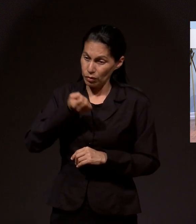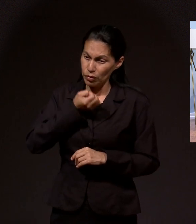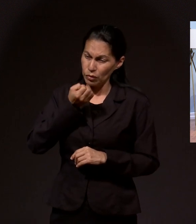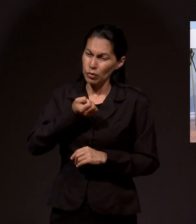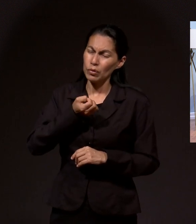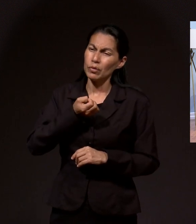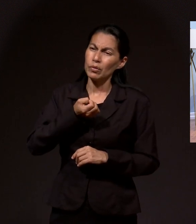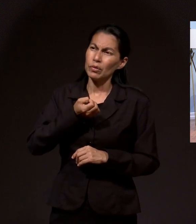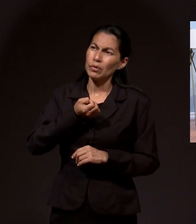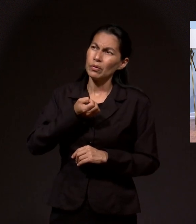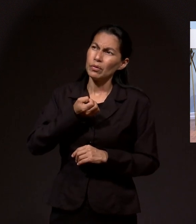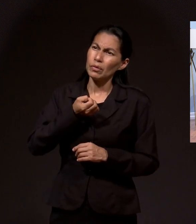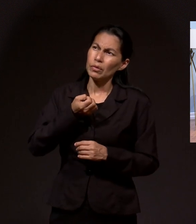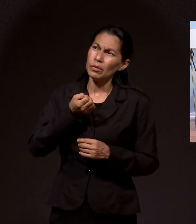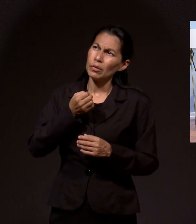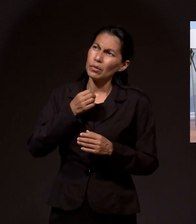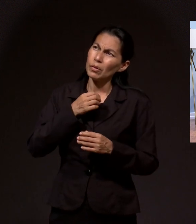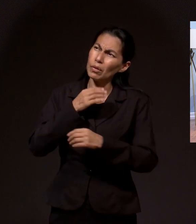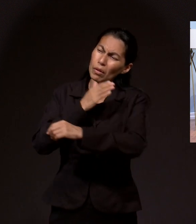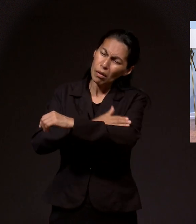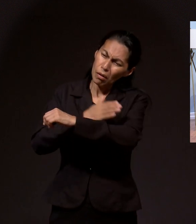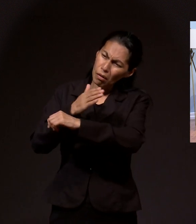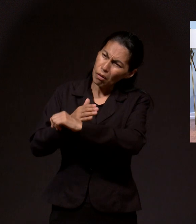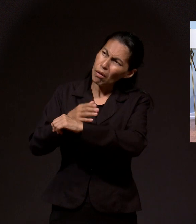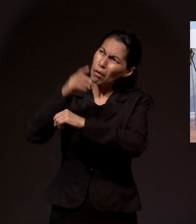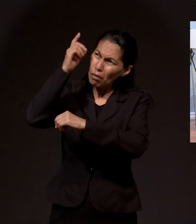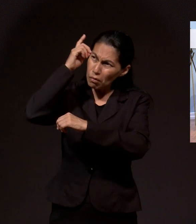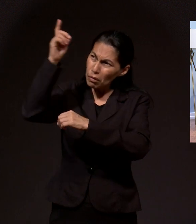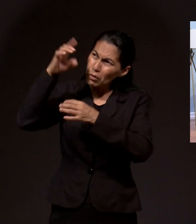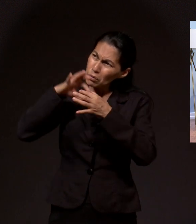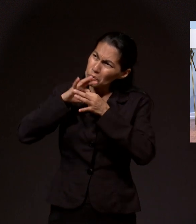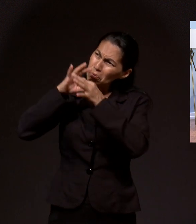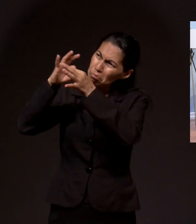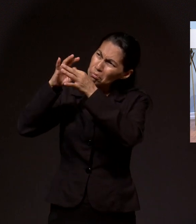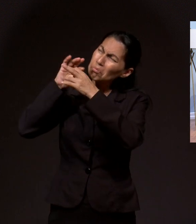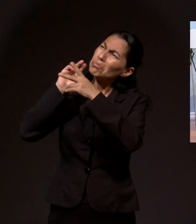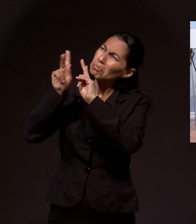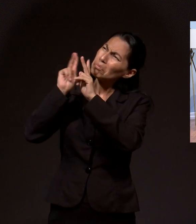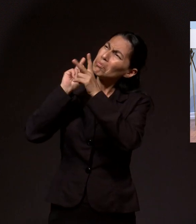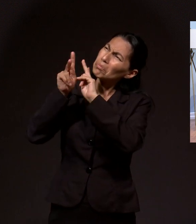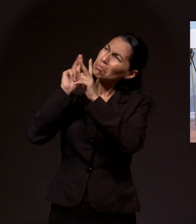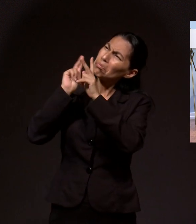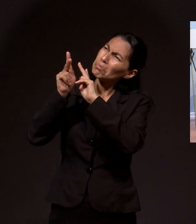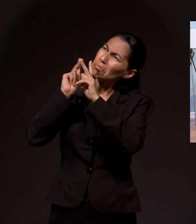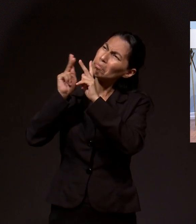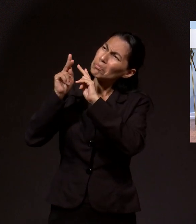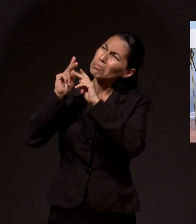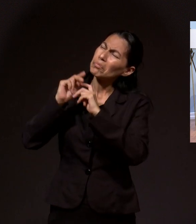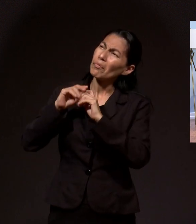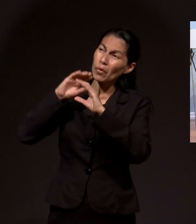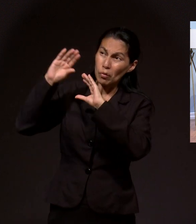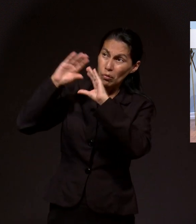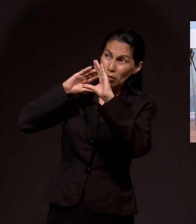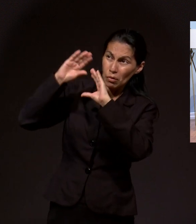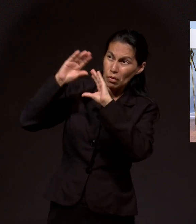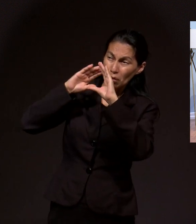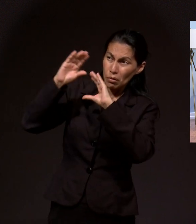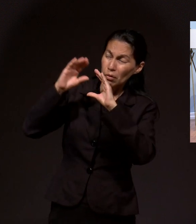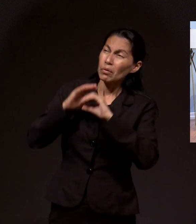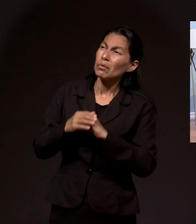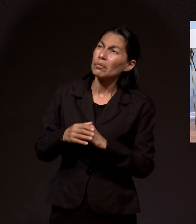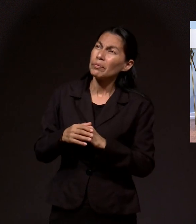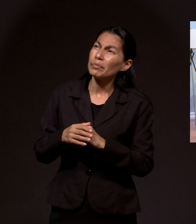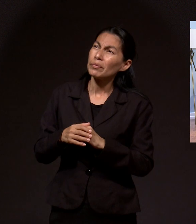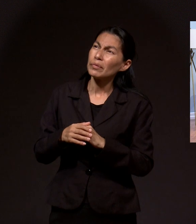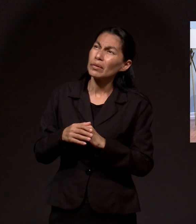medio de compañerismo con Dios. Un medio en el que yo puedo convivir con Él. Y no nada